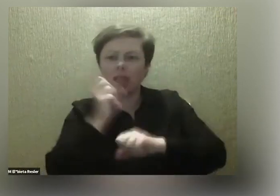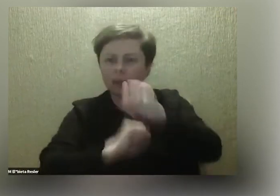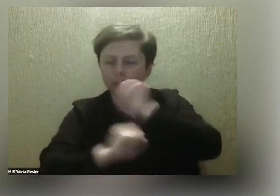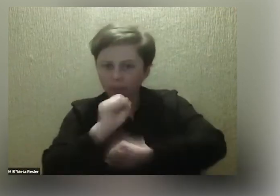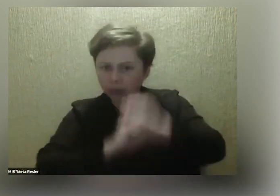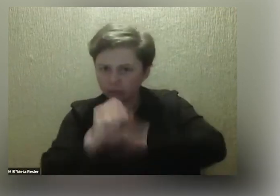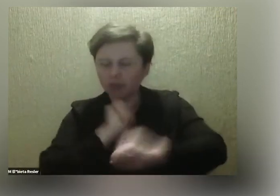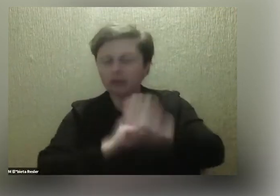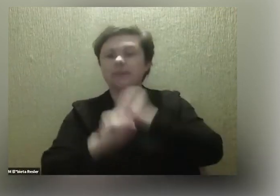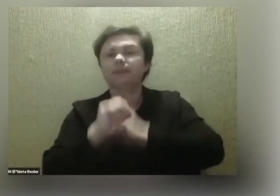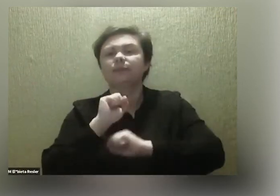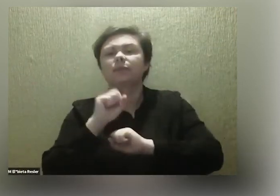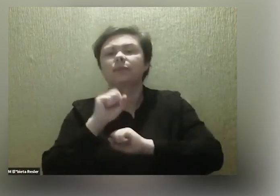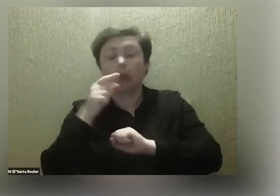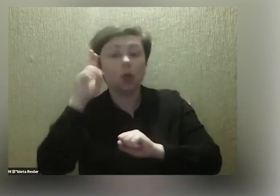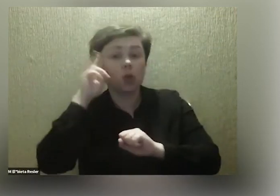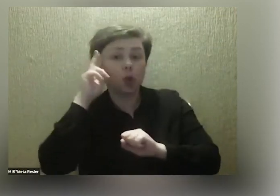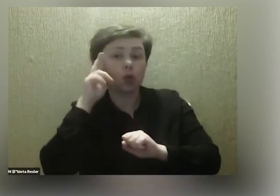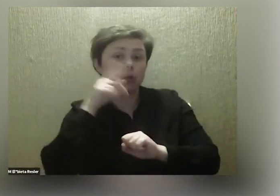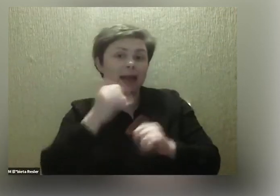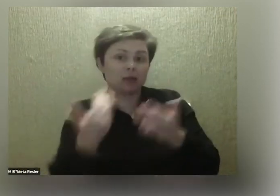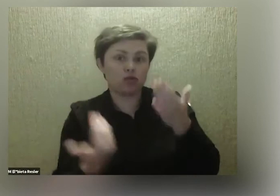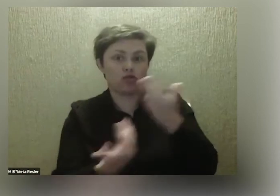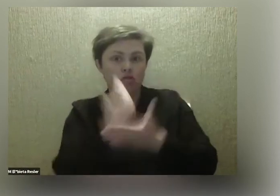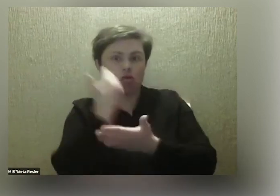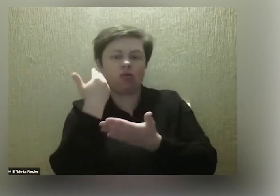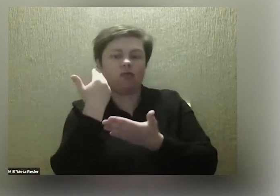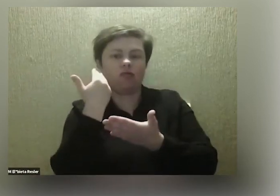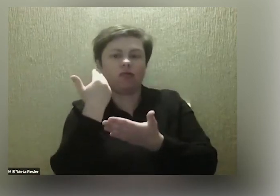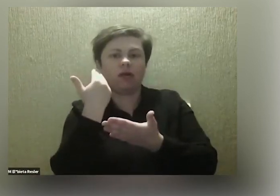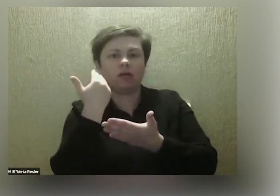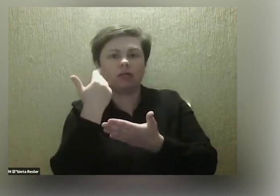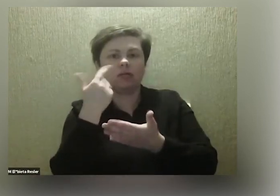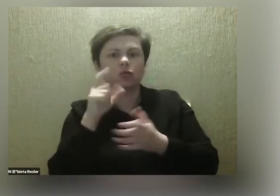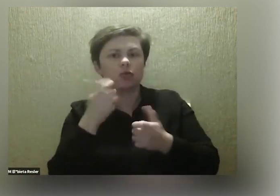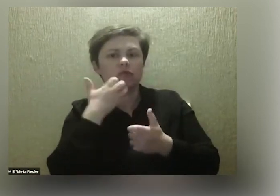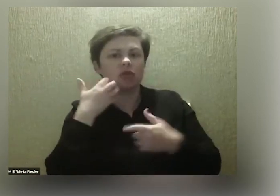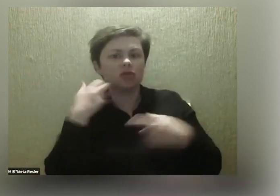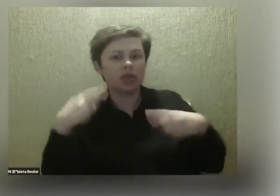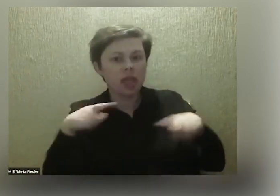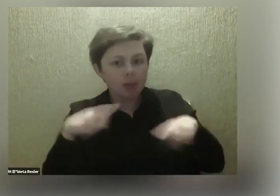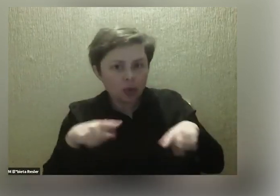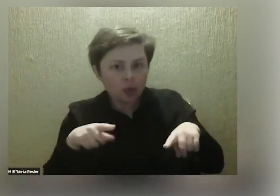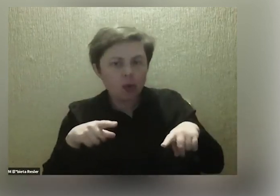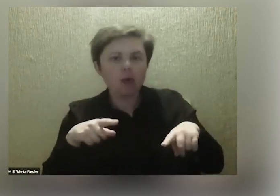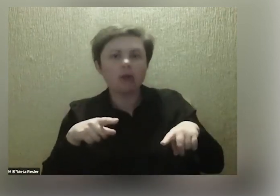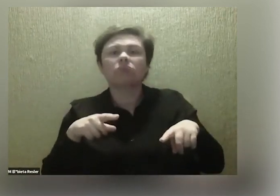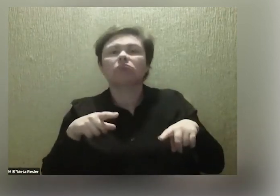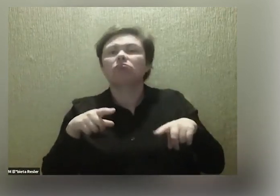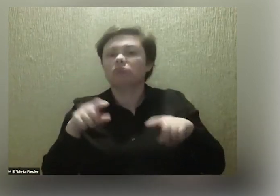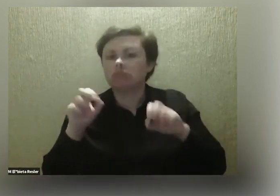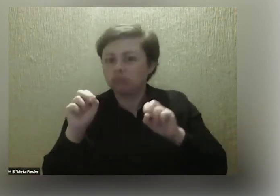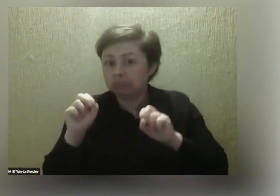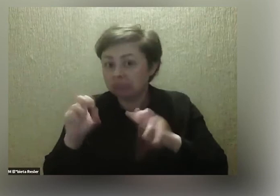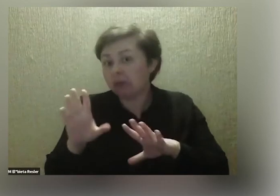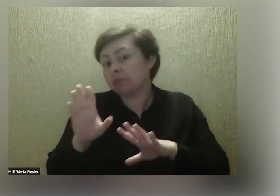Tak, tak, tak. I to rozumiem jest jakaś nowość, tak? Coś czego nie było dotychczas. Wygląda na to,